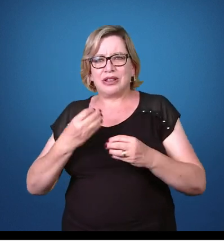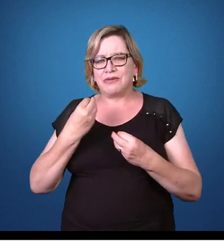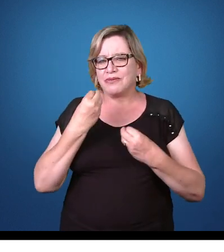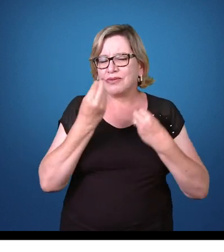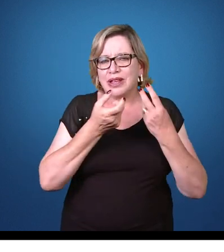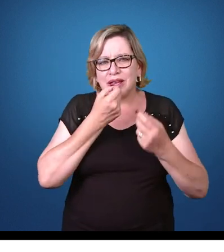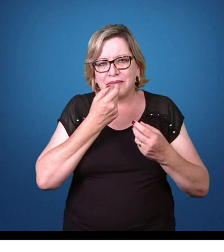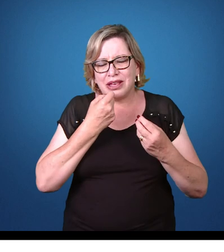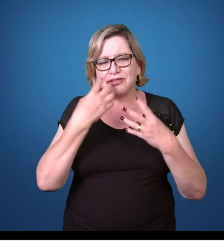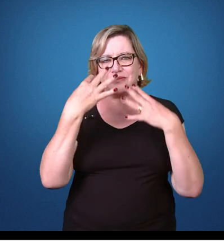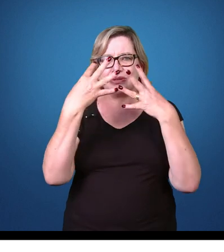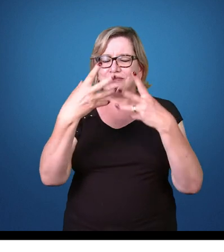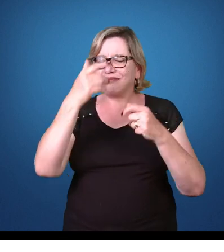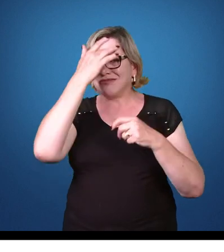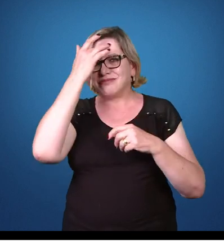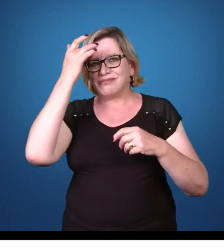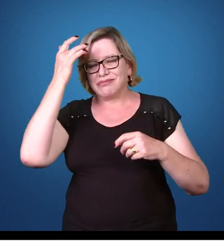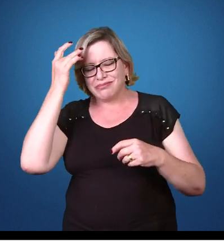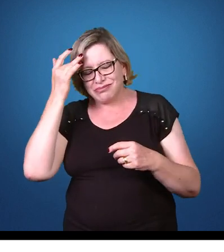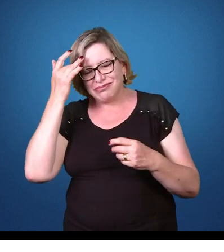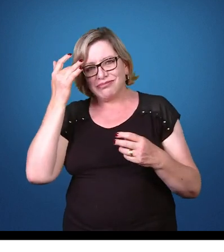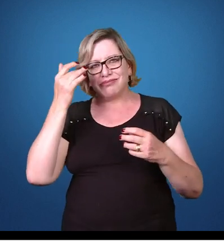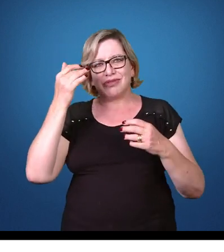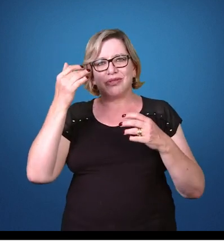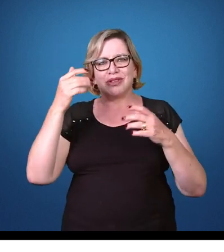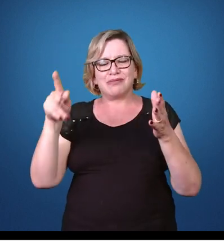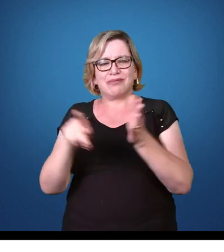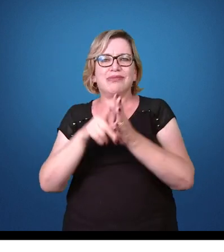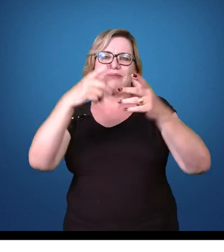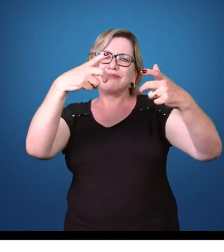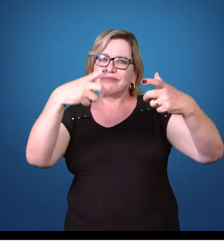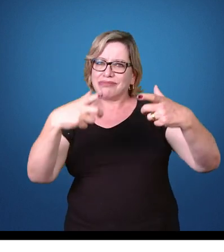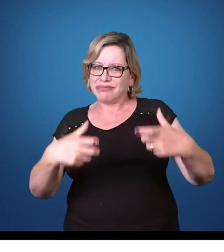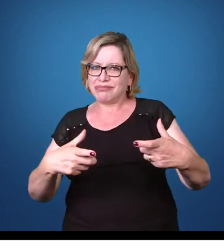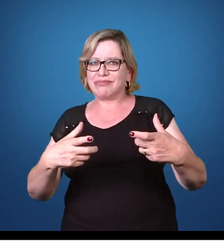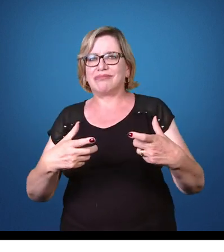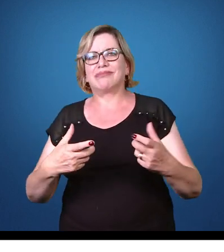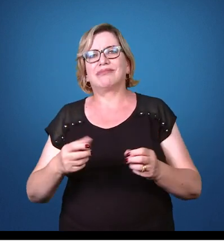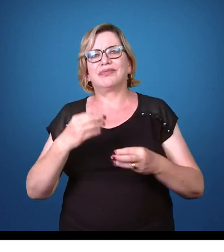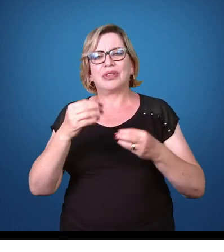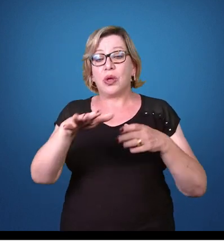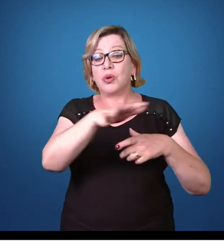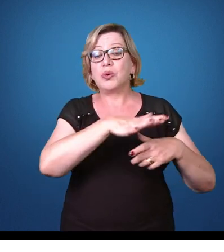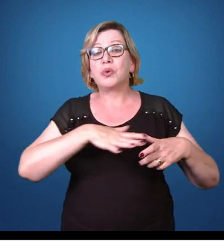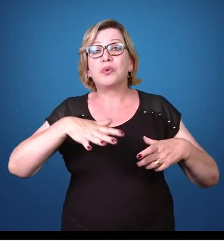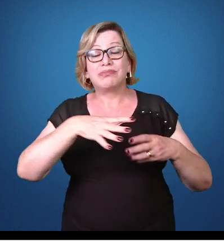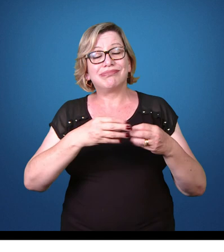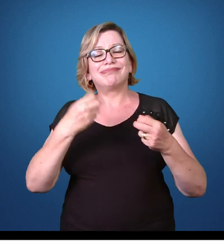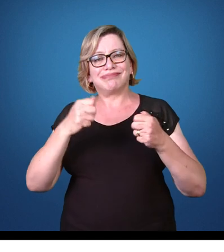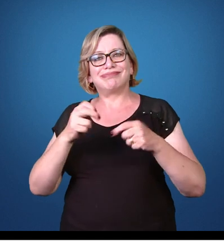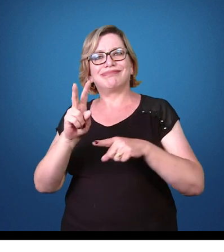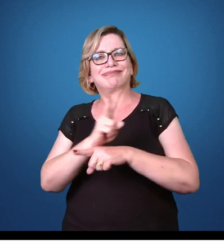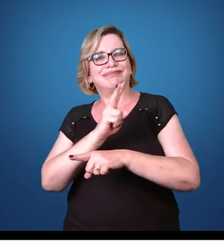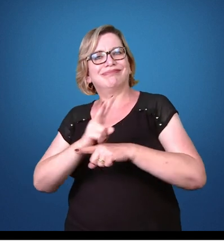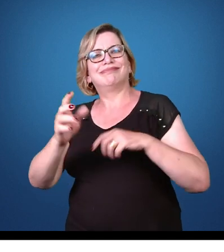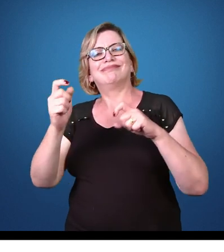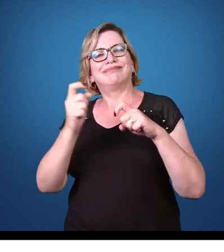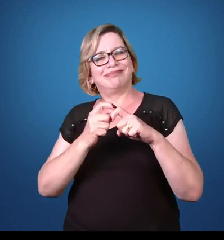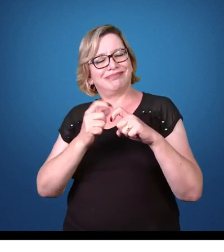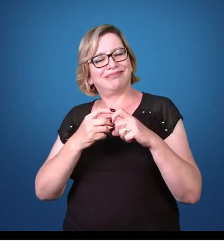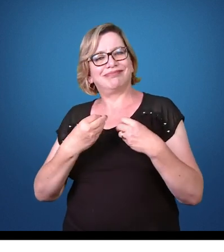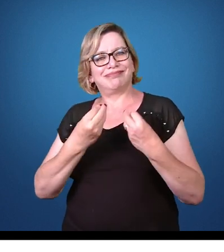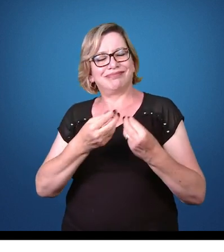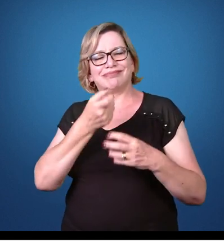sintomáticos. O tratamento dessas pessoas são a principal medida a ser tomada para minimizar